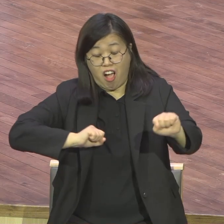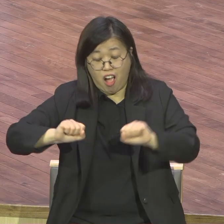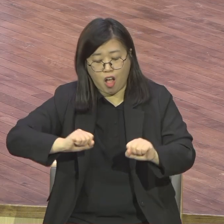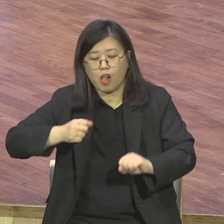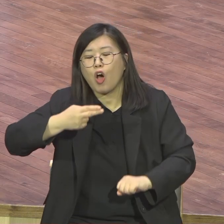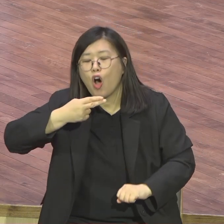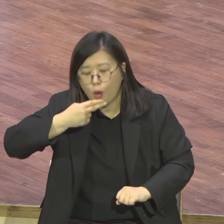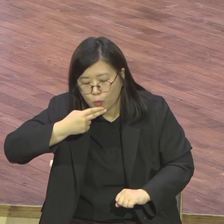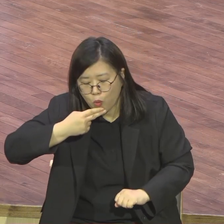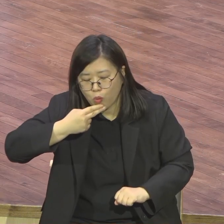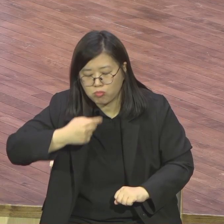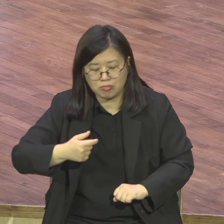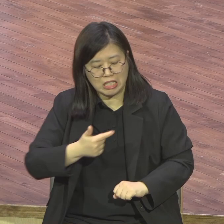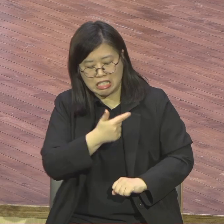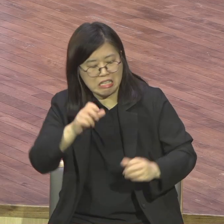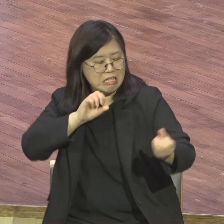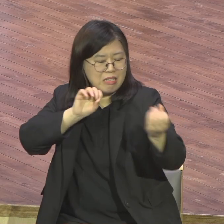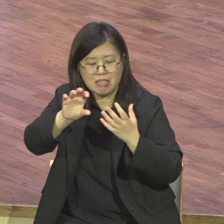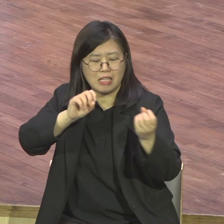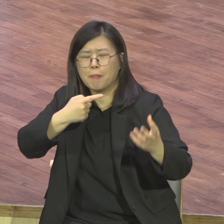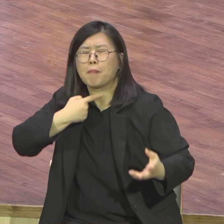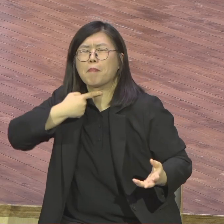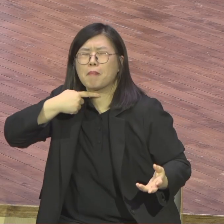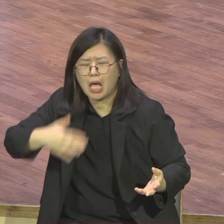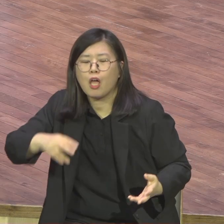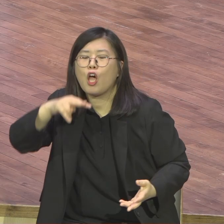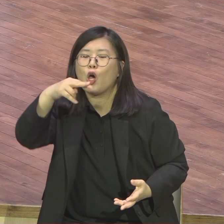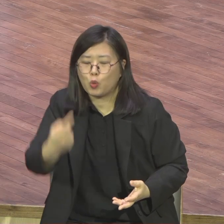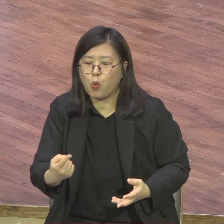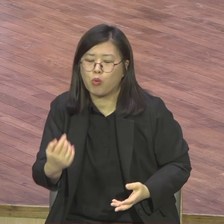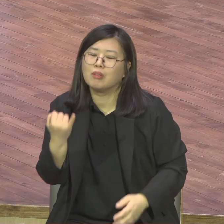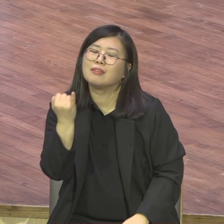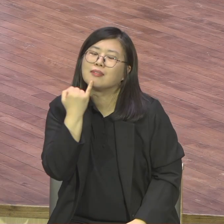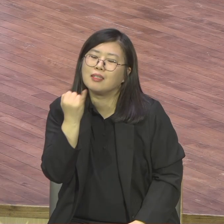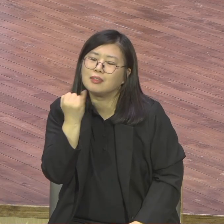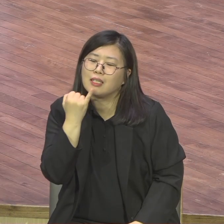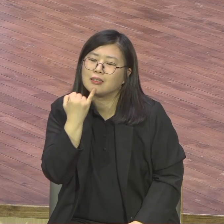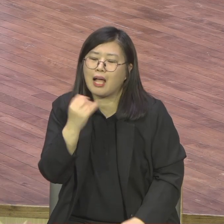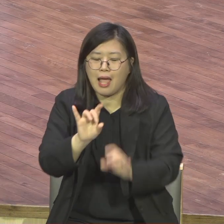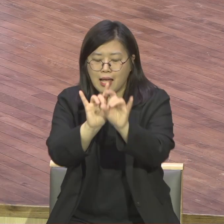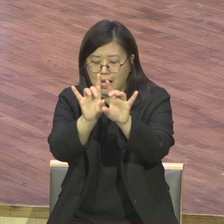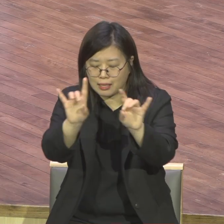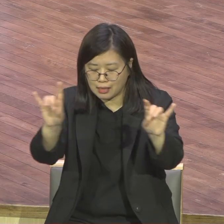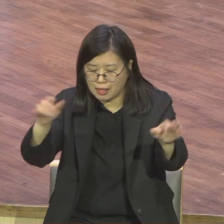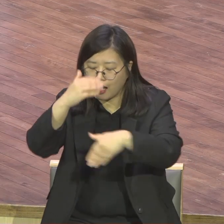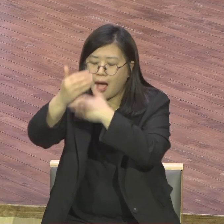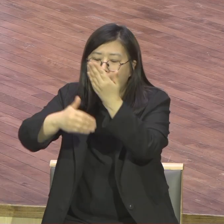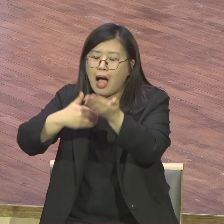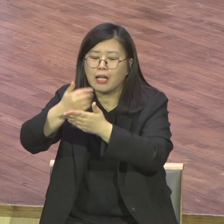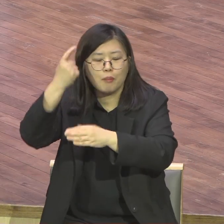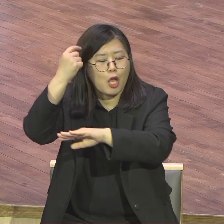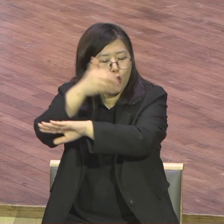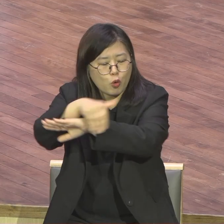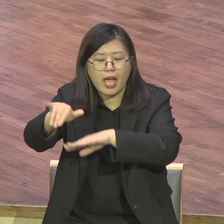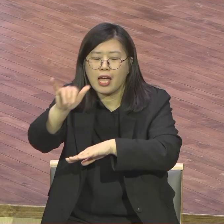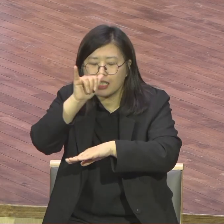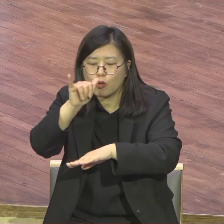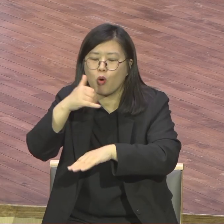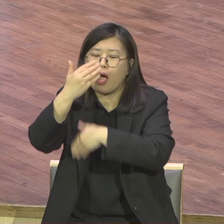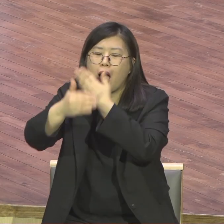하나님은 큰 계획을 가지고 계신다는 사실을 각자가 믿게 하여 주시옵시고 오늘부터 영적